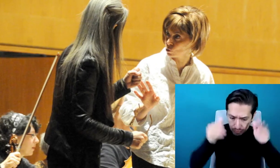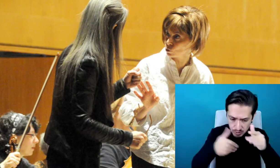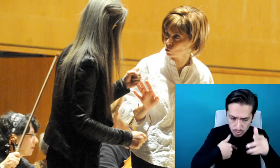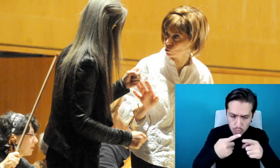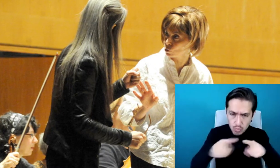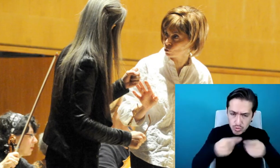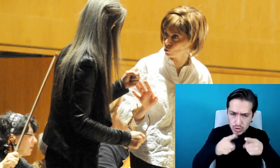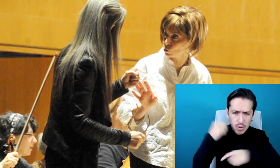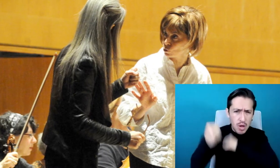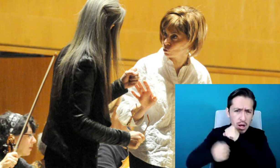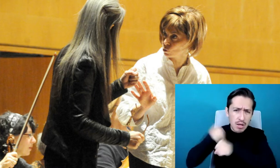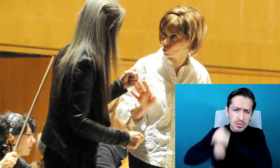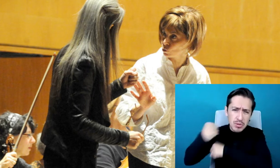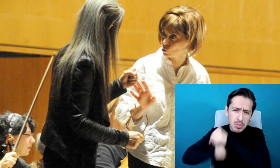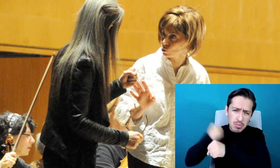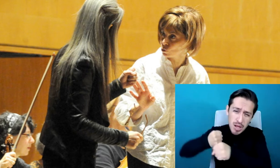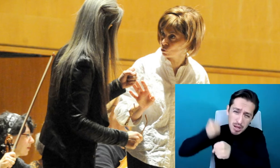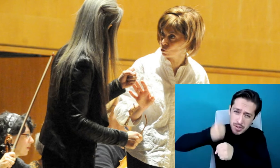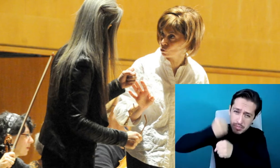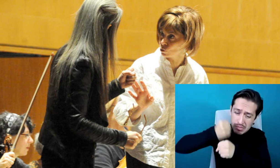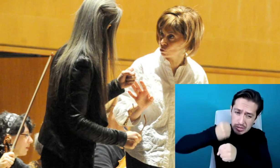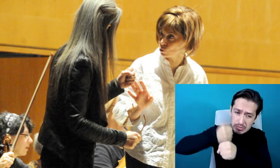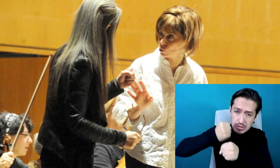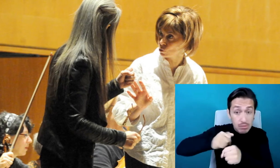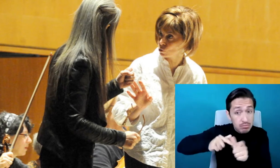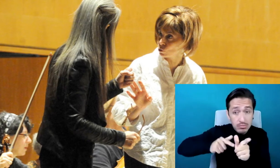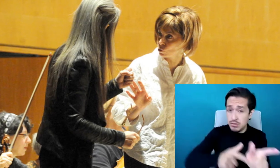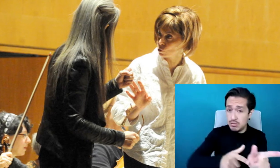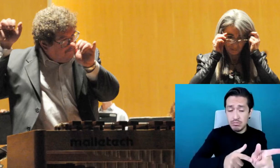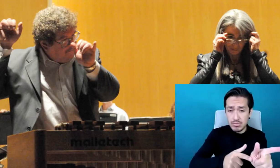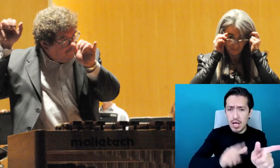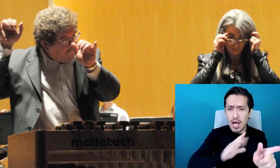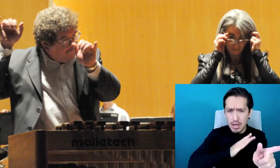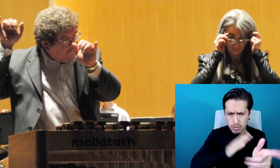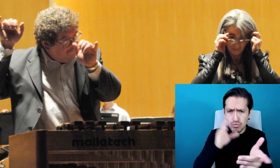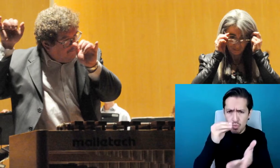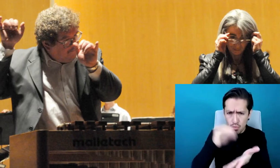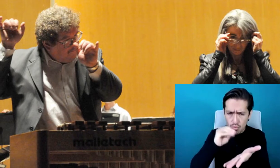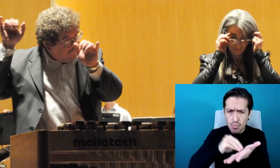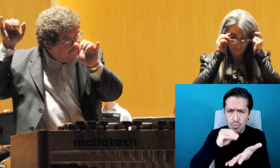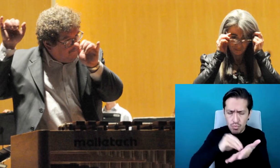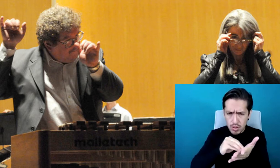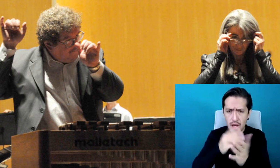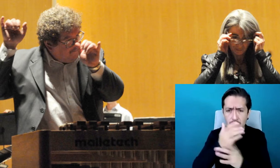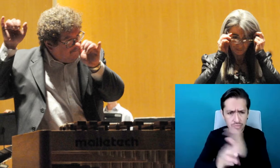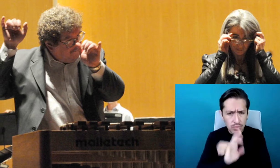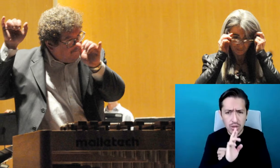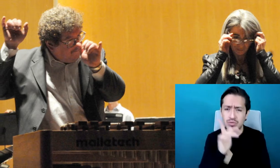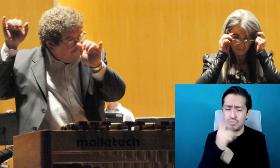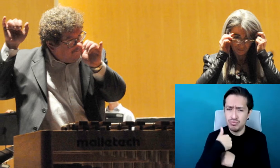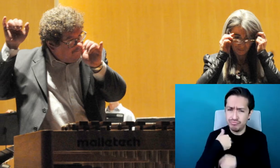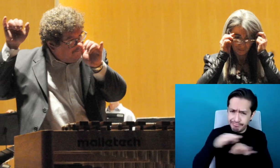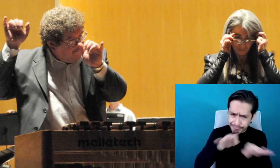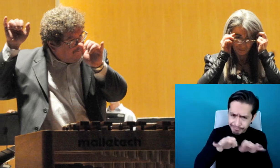años y lo seguiré haciendo por años. Por toda mi vida, habrá cosas que tendré que mejorar. Para digerir la pieza musical,